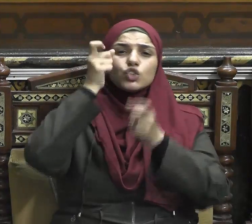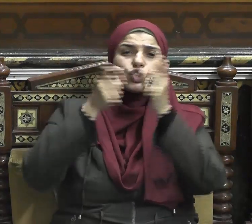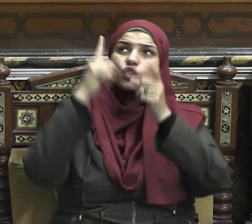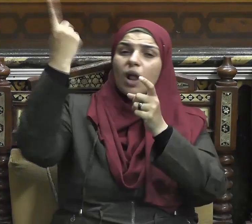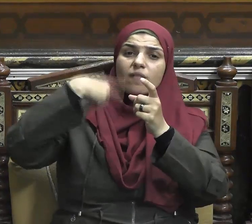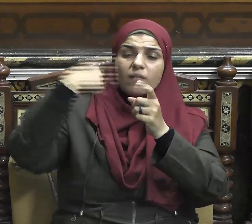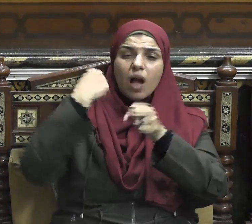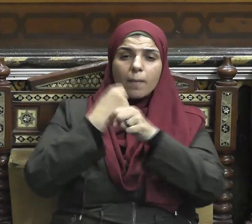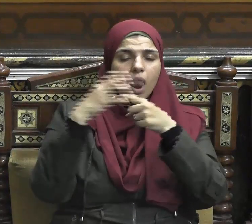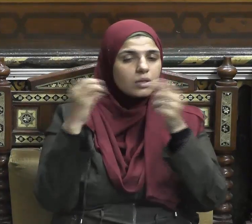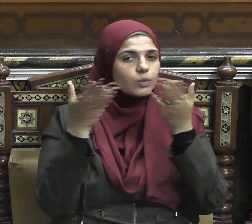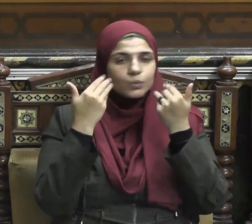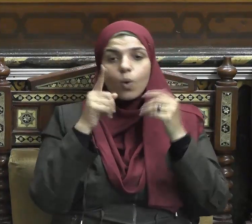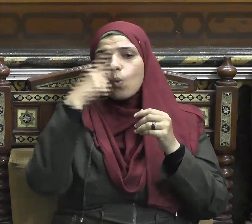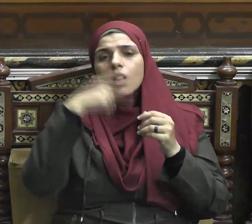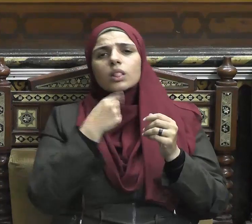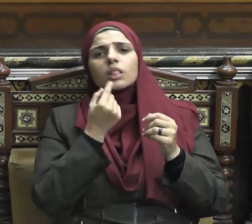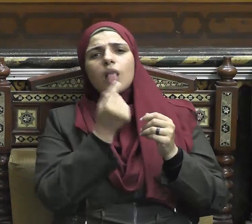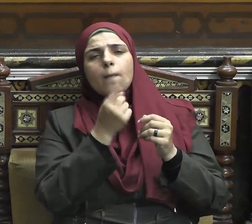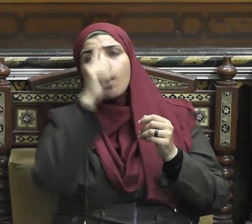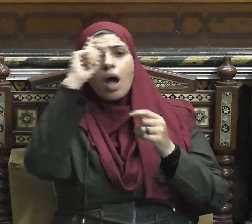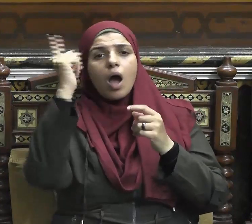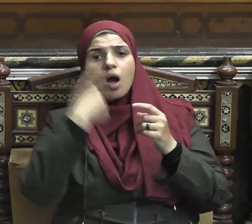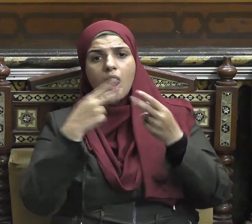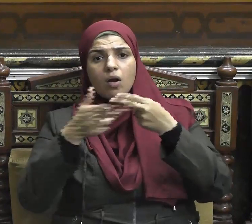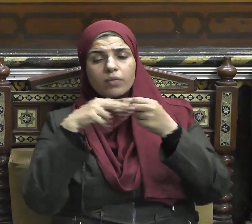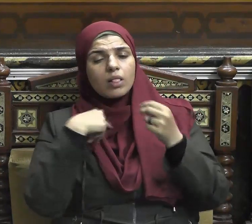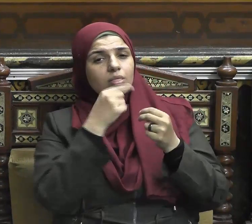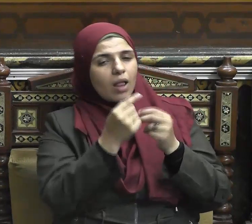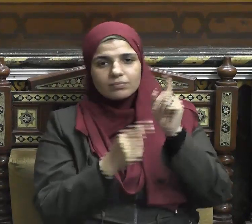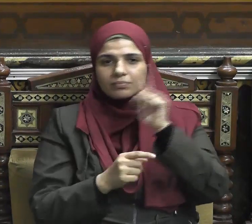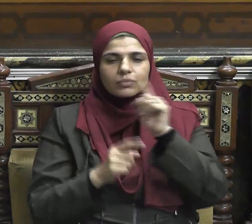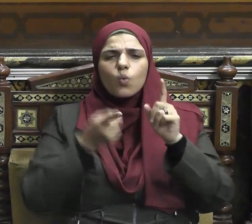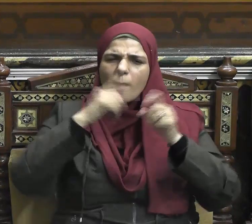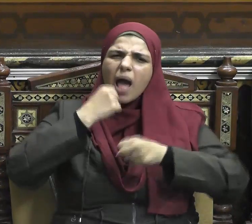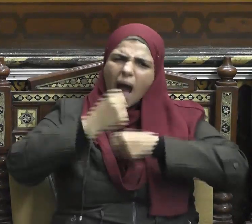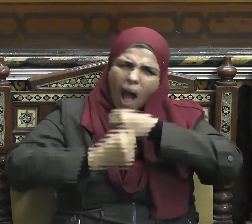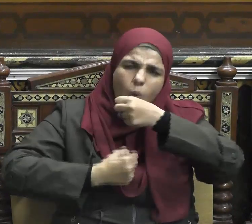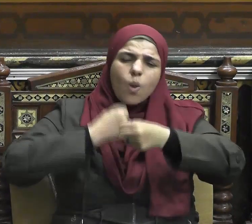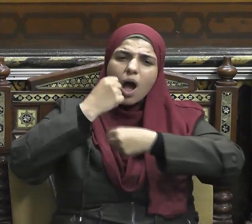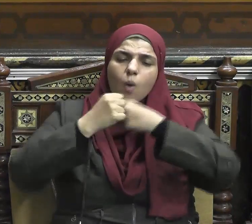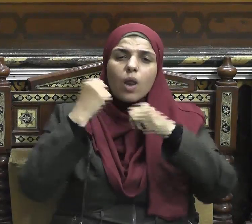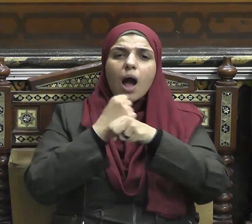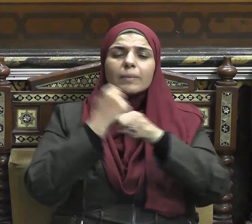طاعة ومراقبة لله رب العالمين فيلتزم أوامره